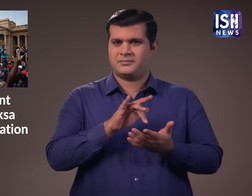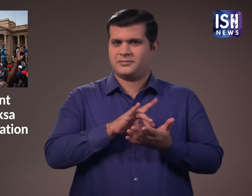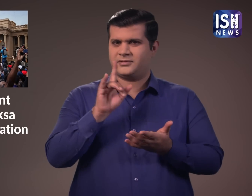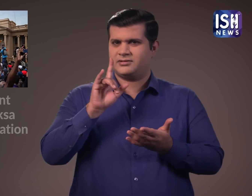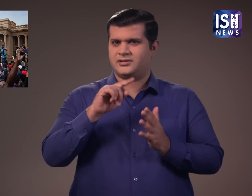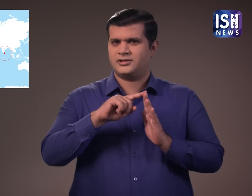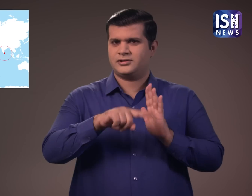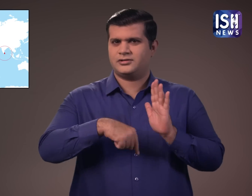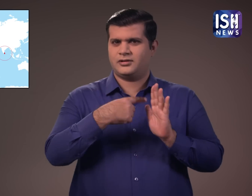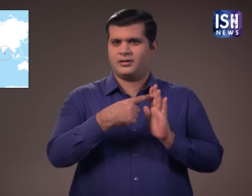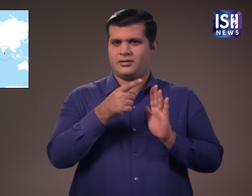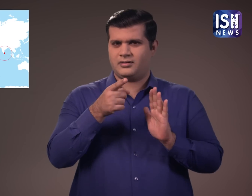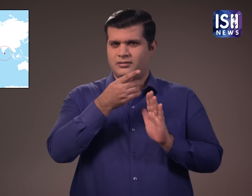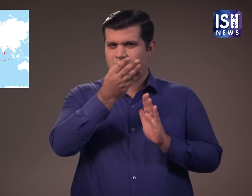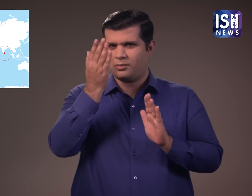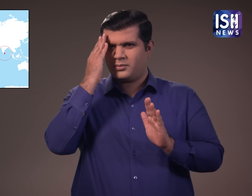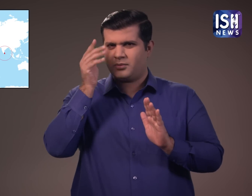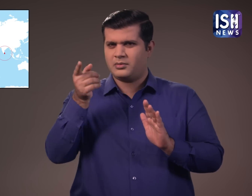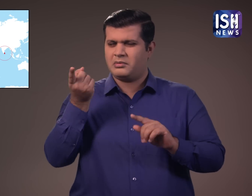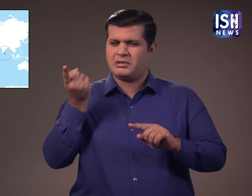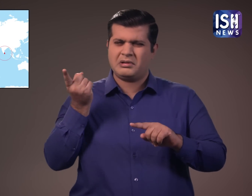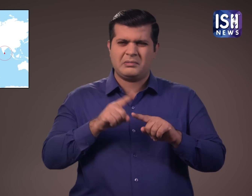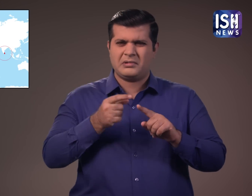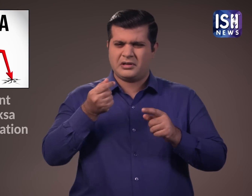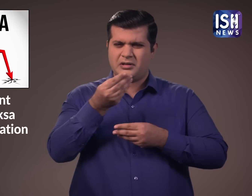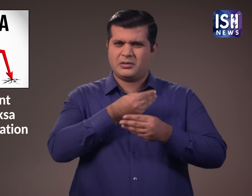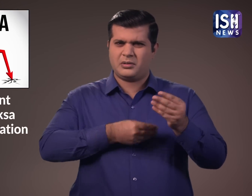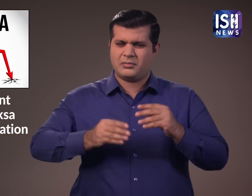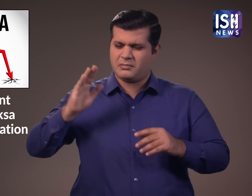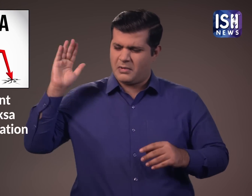श्रीलंका की बिगड़ती अर्थविवस्ता के बारे में तो आप सभी जानते ही होंगे